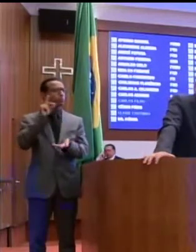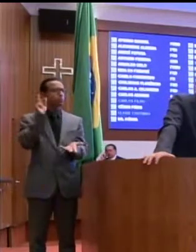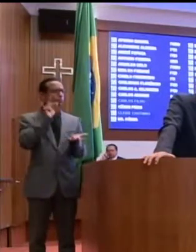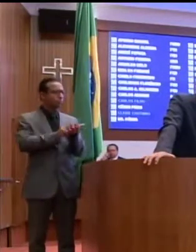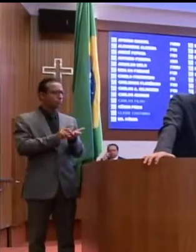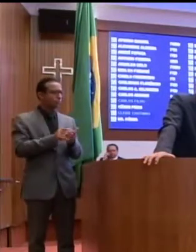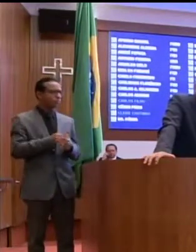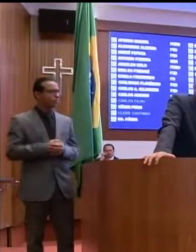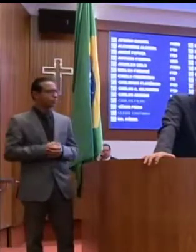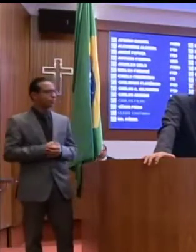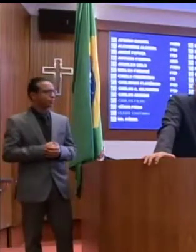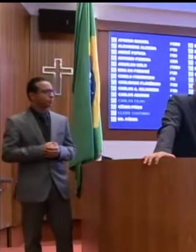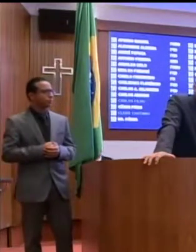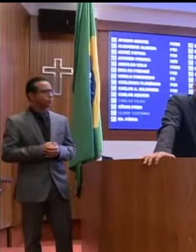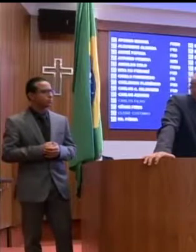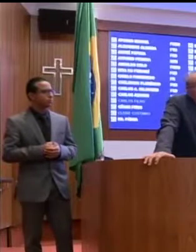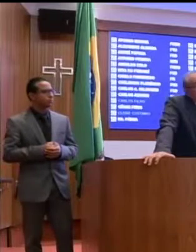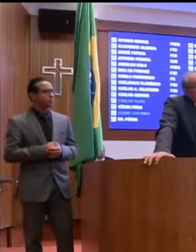colocados.